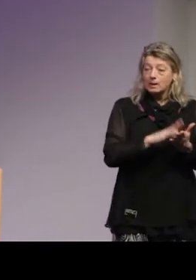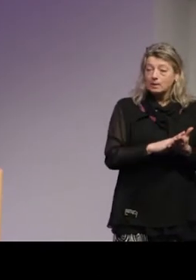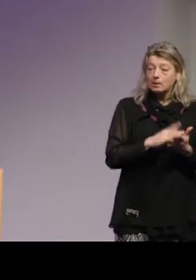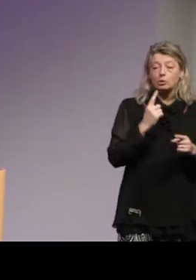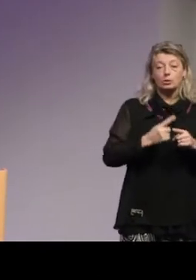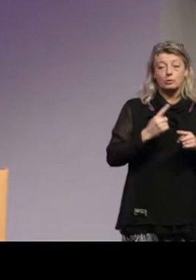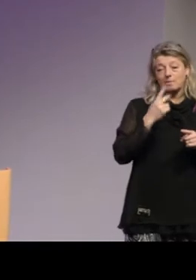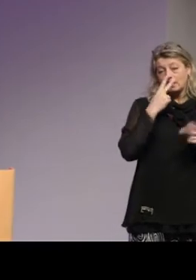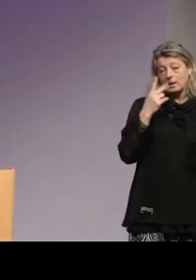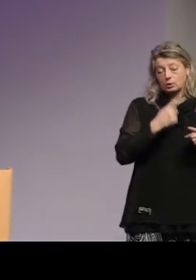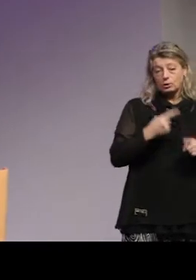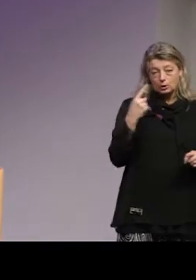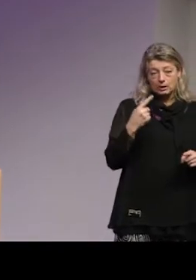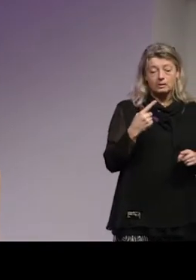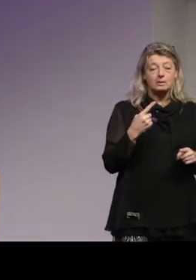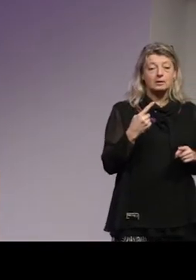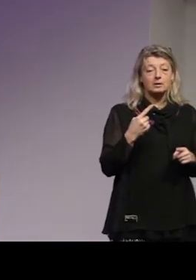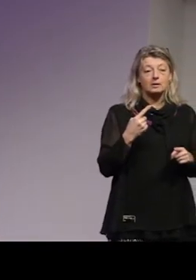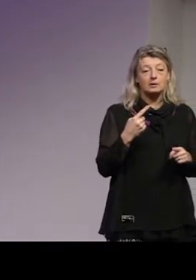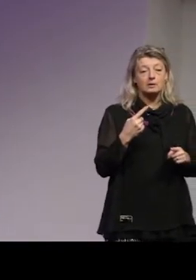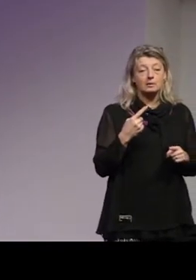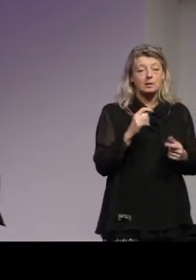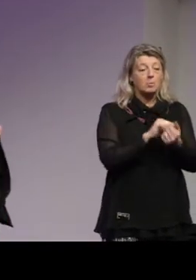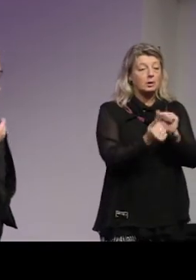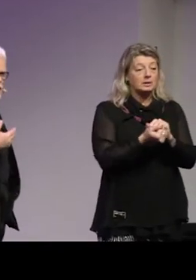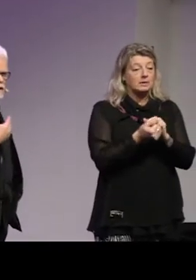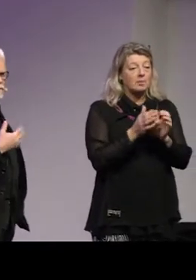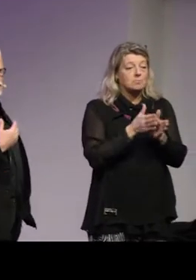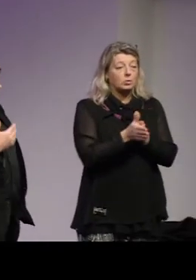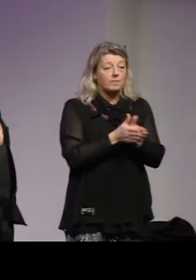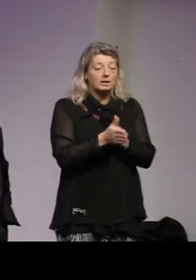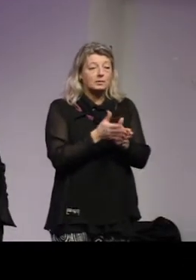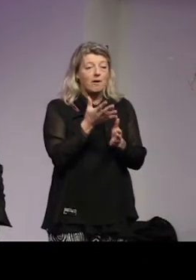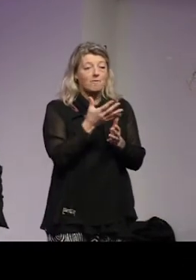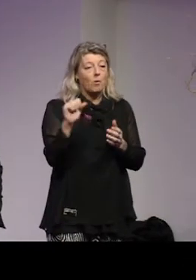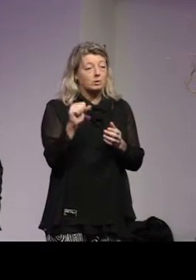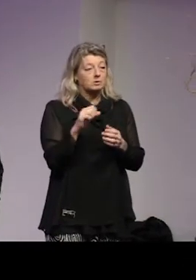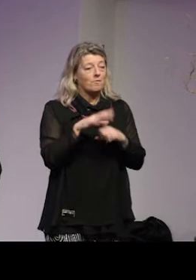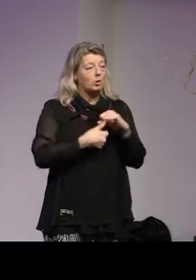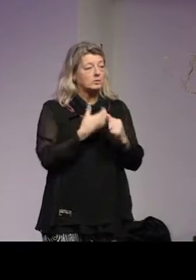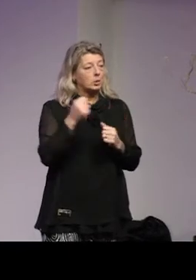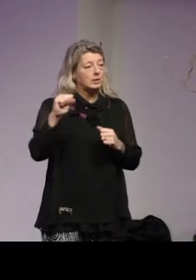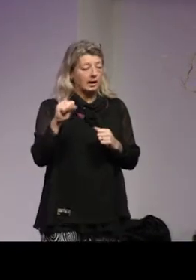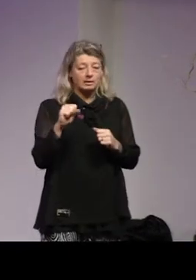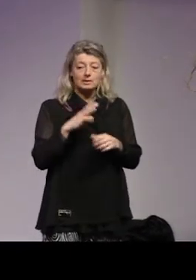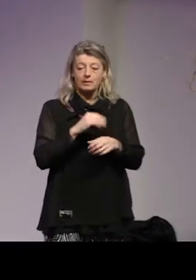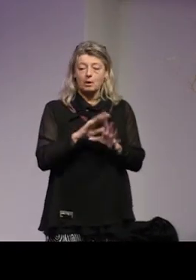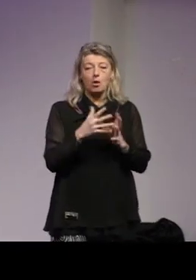tydliggör illustrerar att den politiskt motiverade våldsbrottsligheten i Sverige